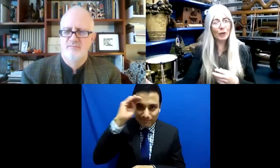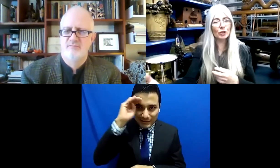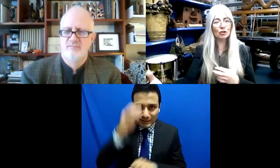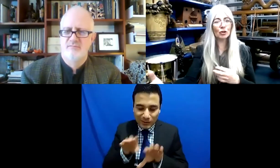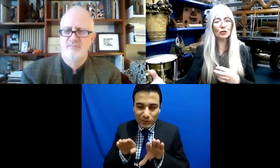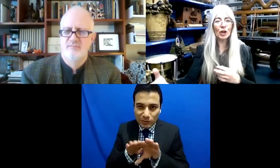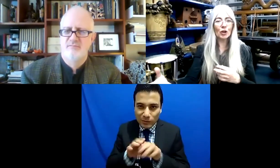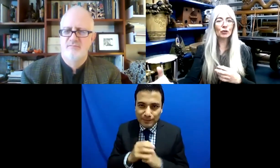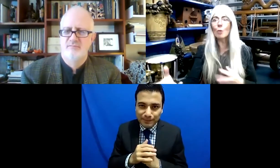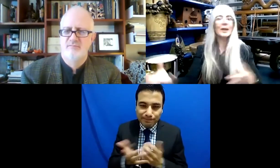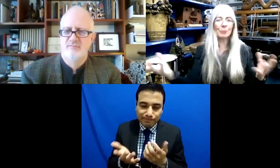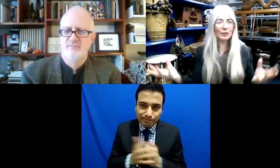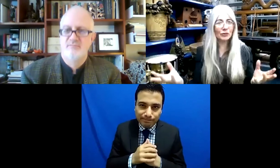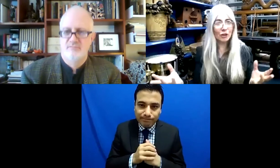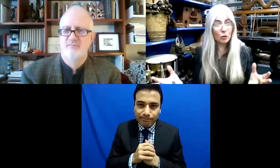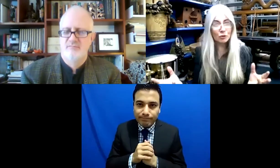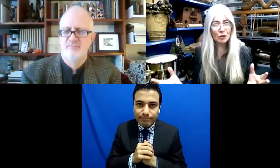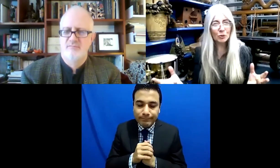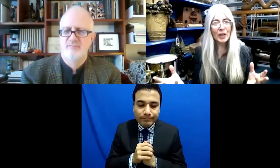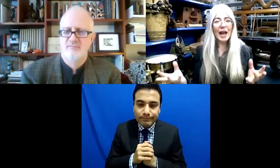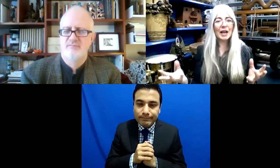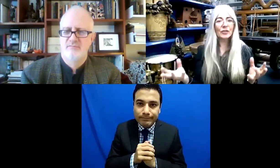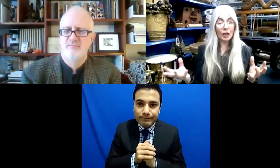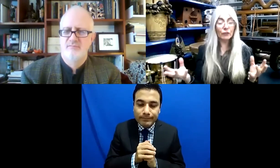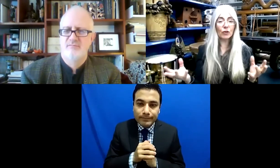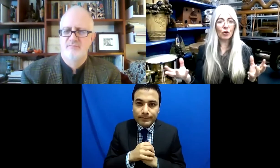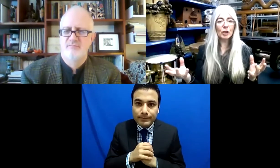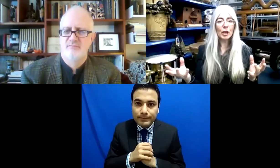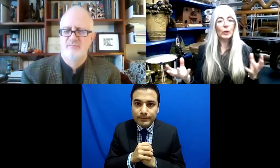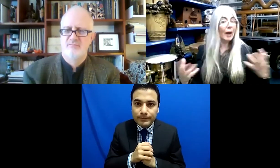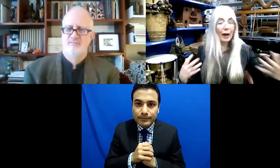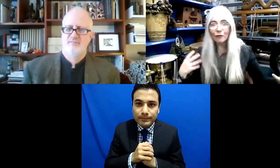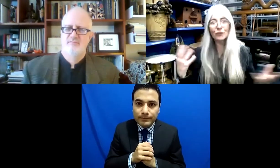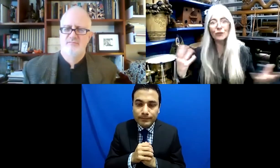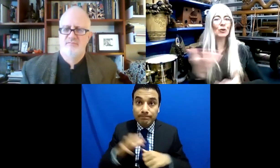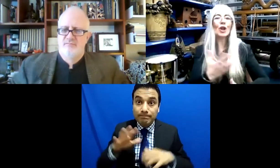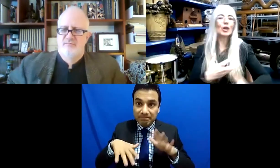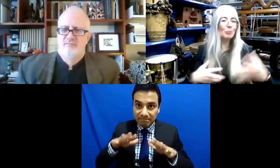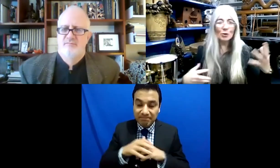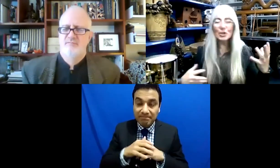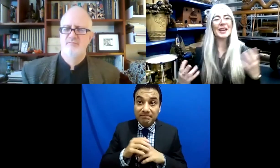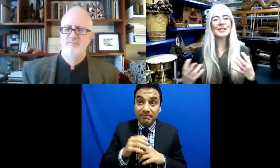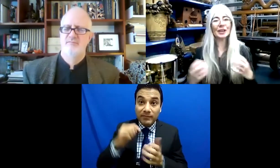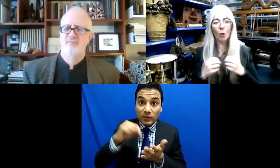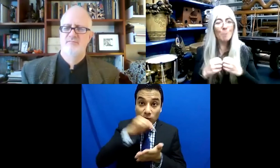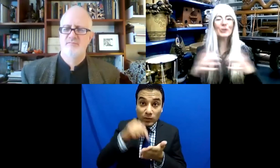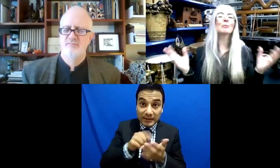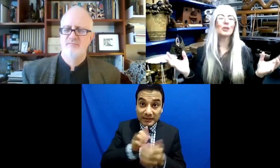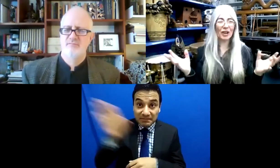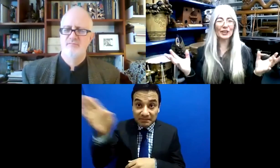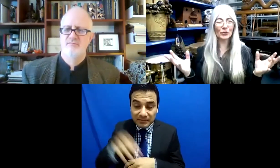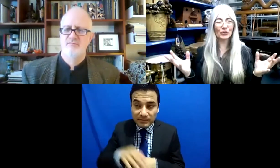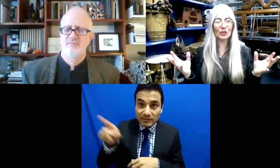no hablo el lenguaje en muchos de los lugares a los que voy. Y por lo tanto tenemos que